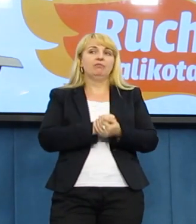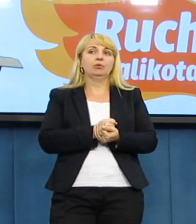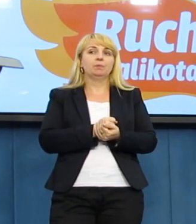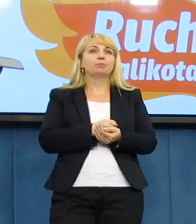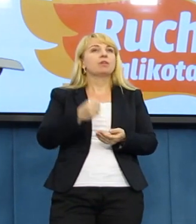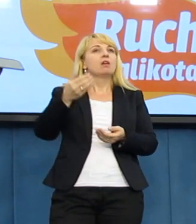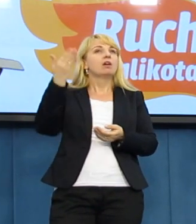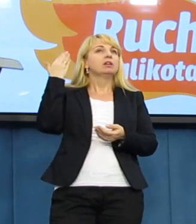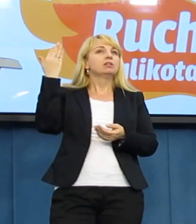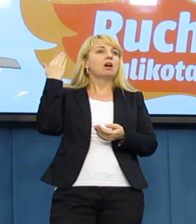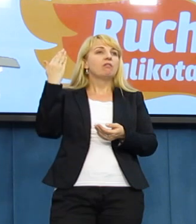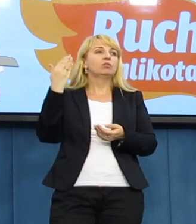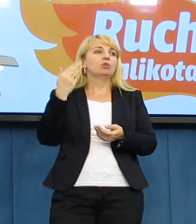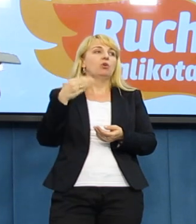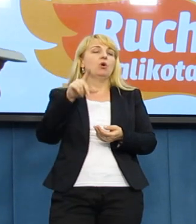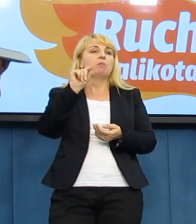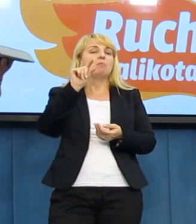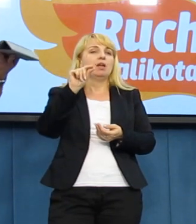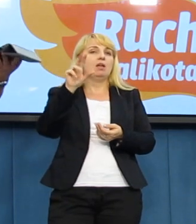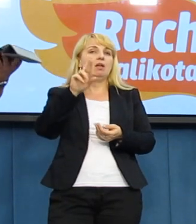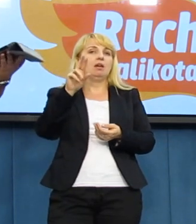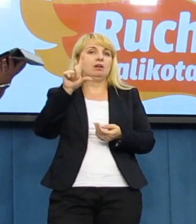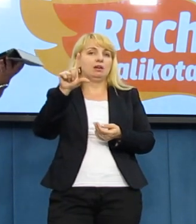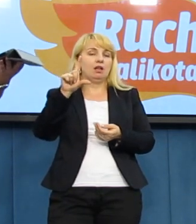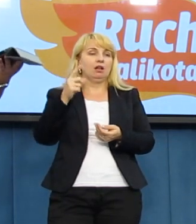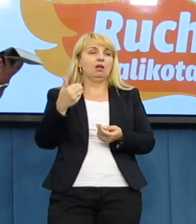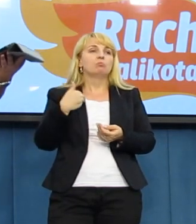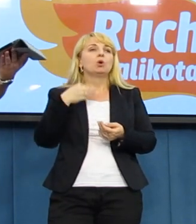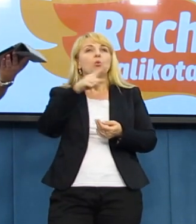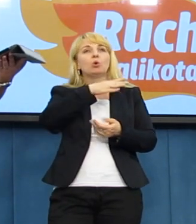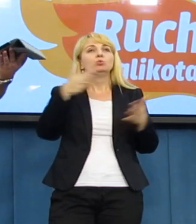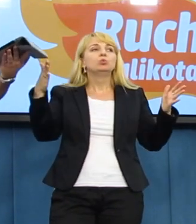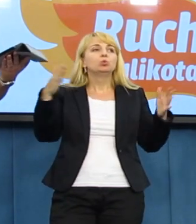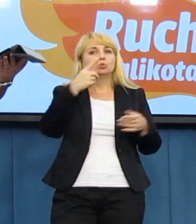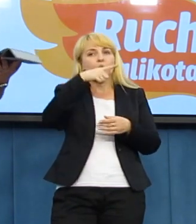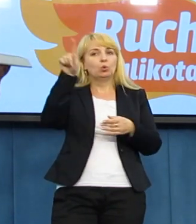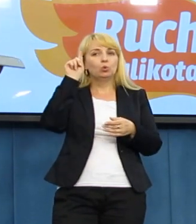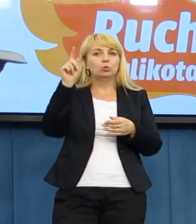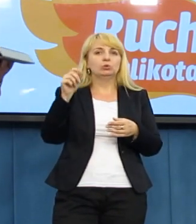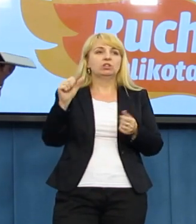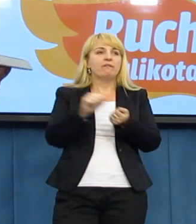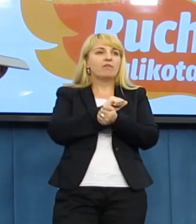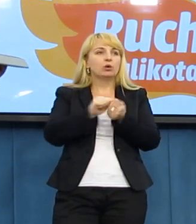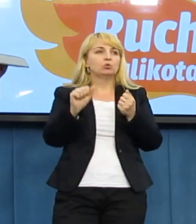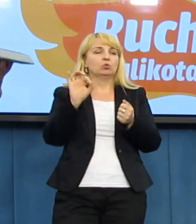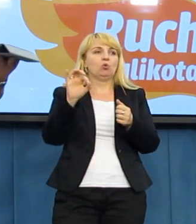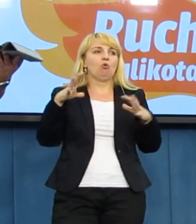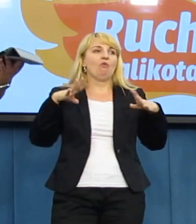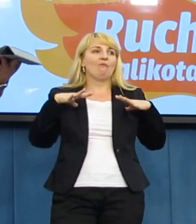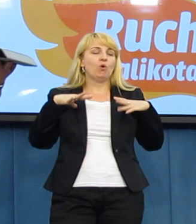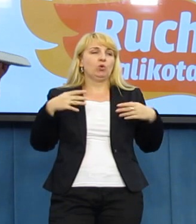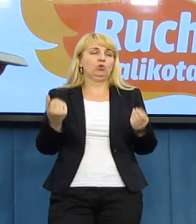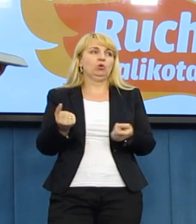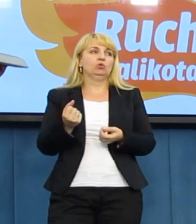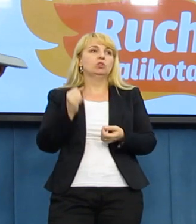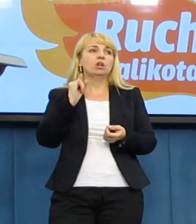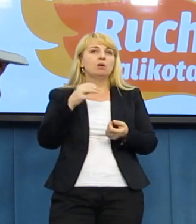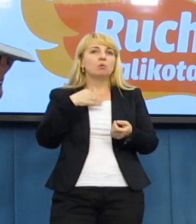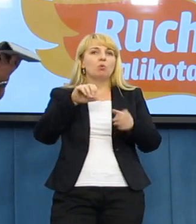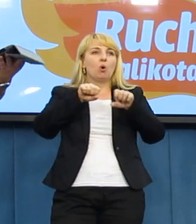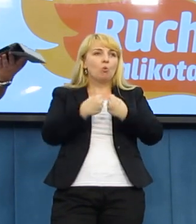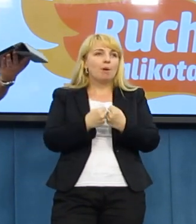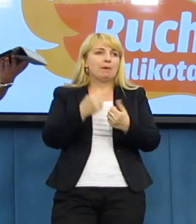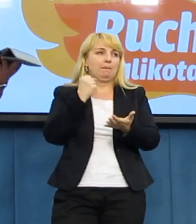w dawnych czasach, na przykład w PRL-u, wiele osób walczących o wolność Polski i Polaków łamało prawo i robiło to całkiem świadomie.